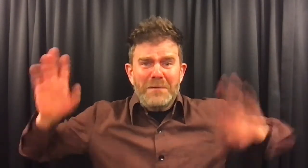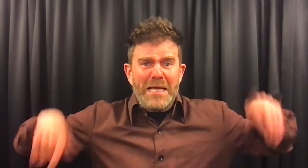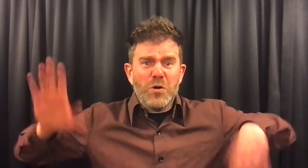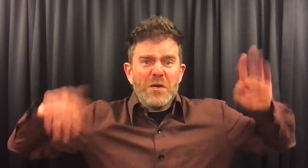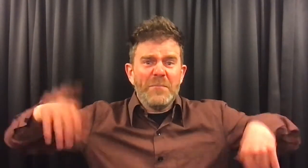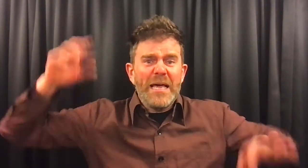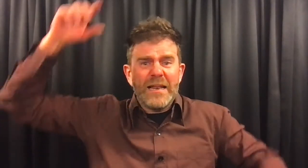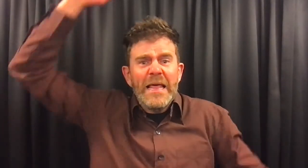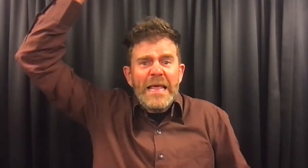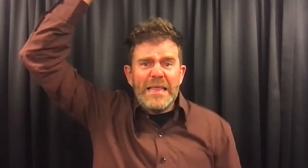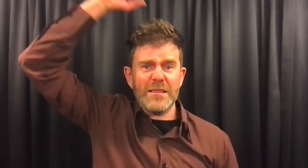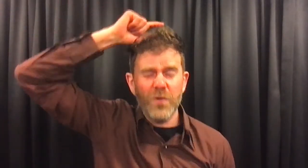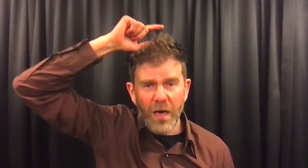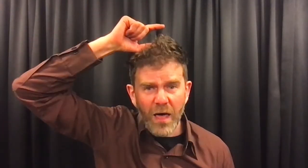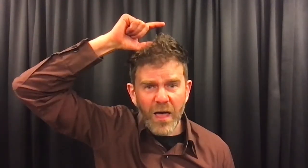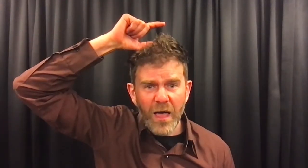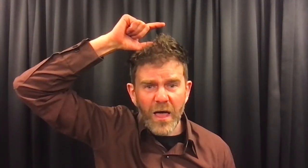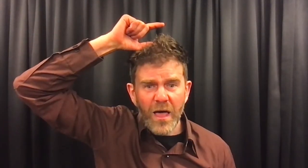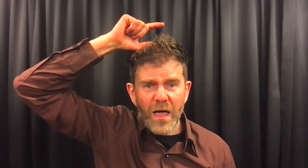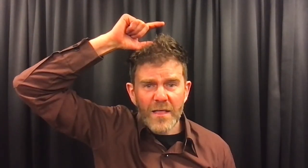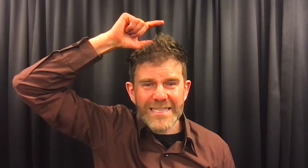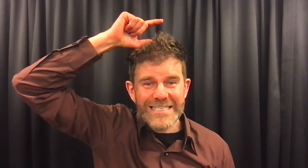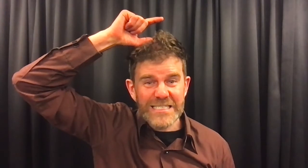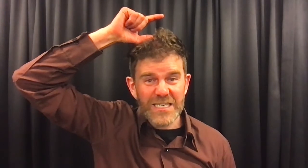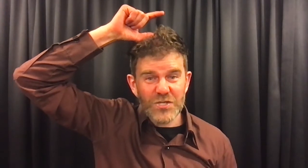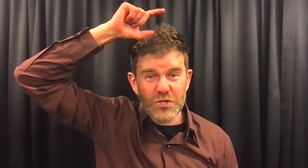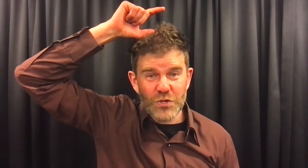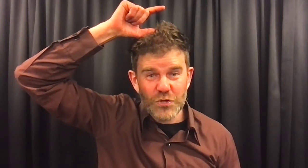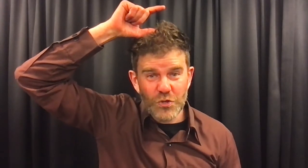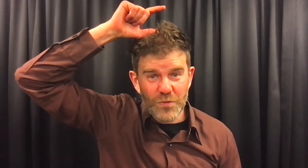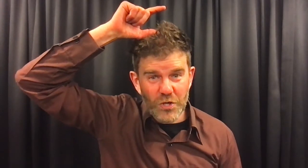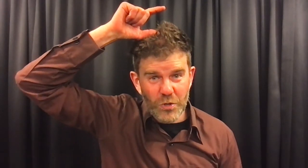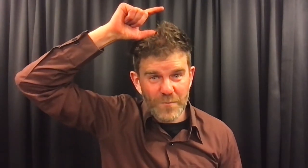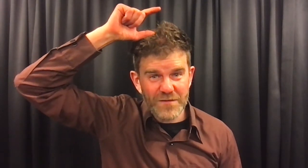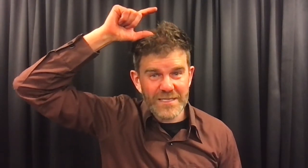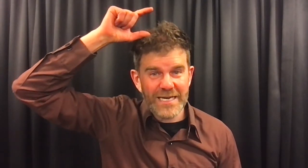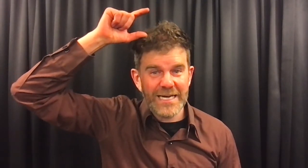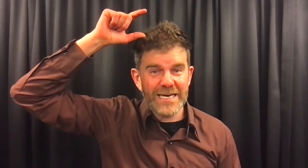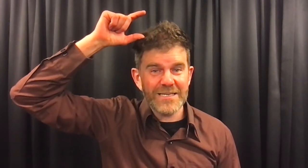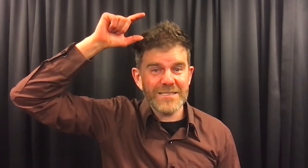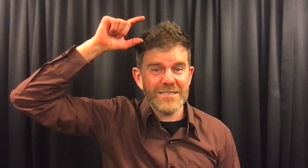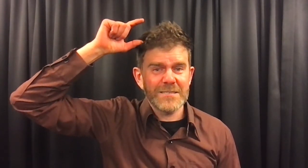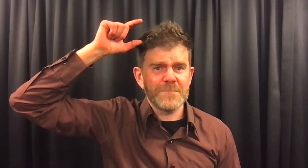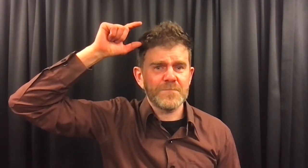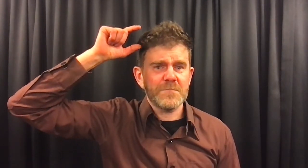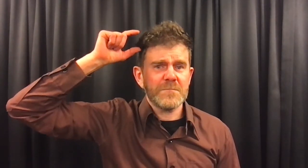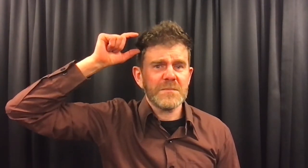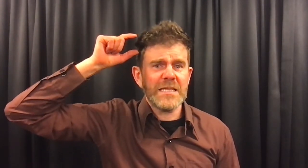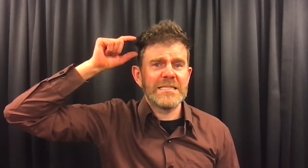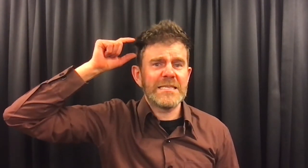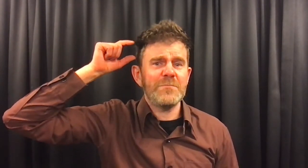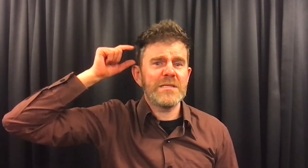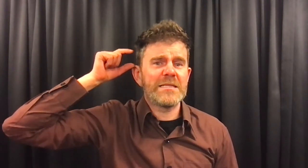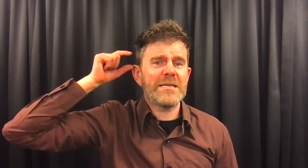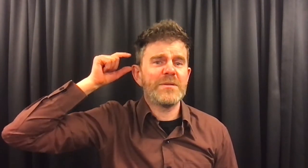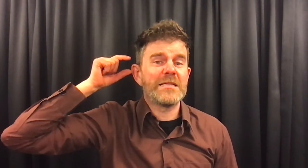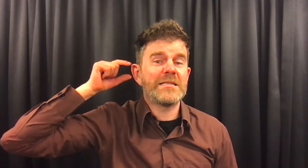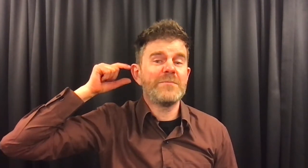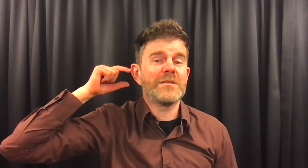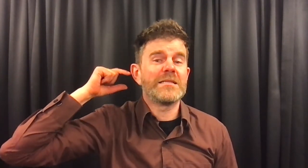Want die kon niet meer. En de arend die zakte terug tot op de kop van de arend. En trippelde, trippelde, trippelde,